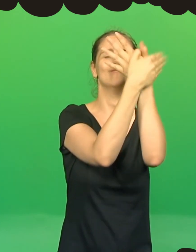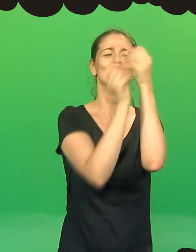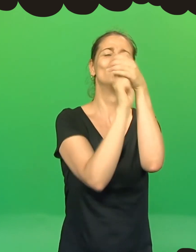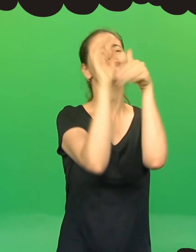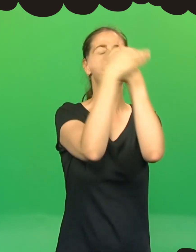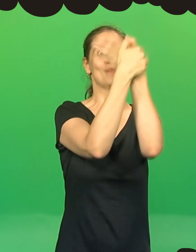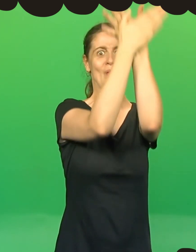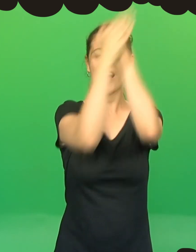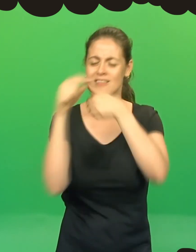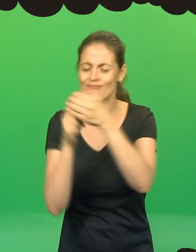lindas borboletas.